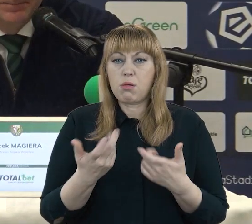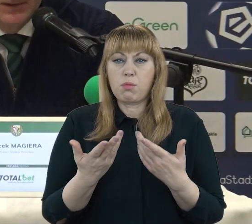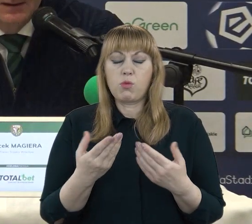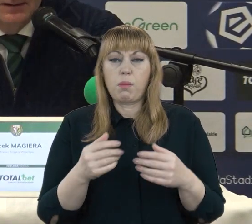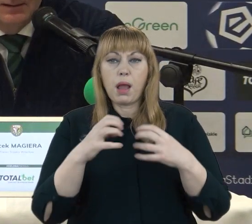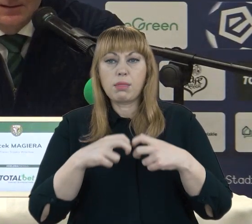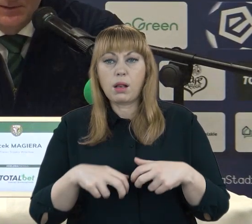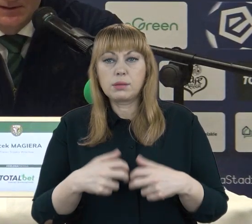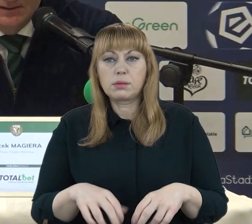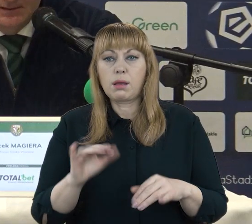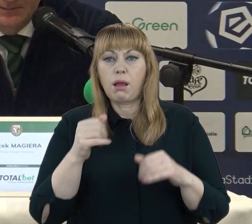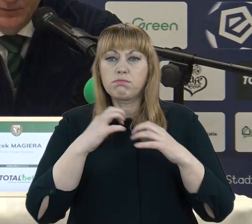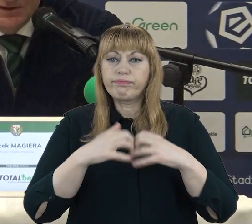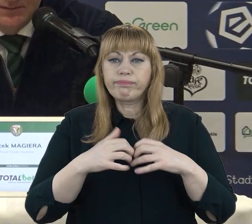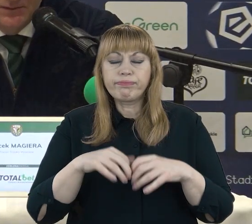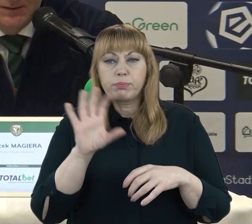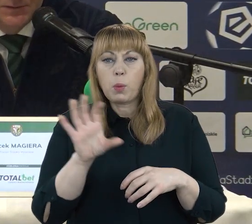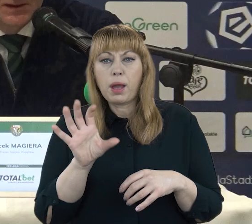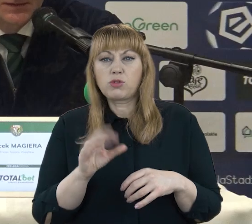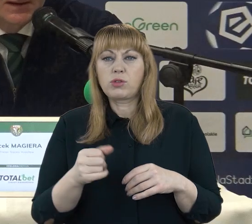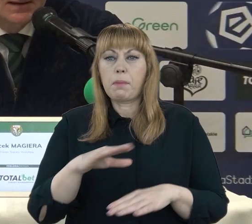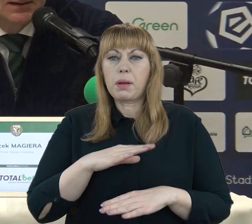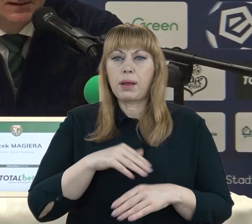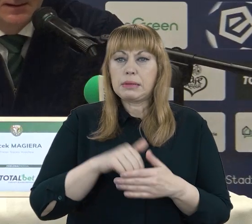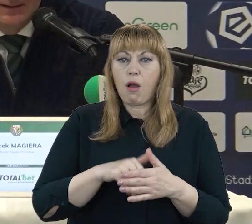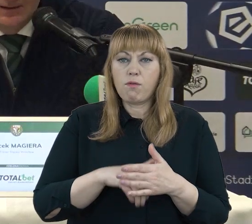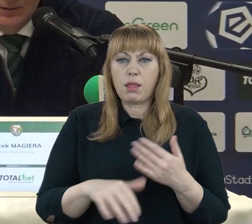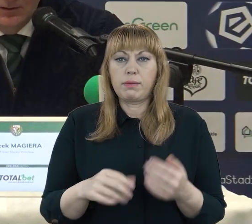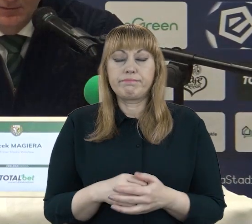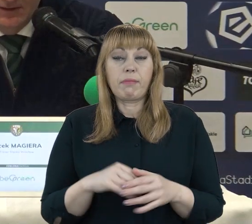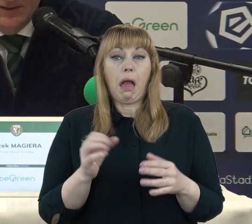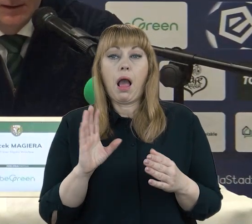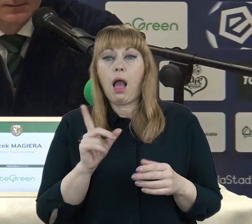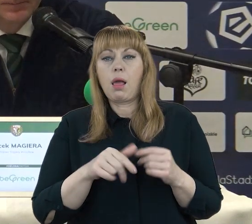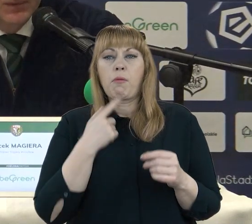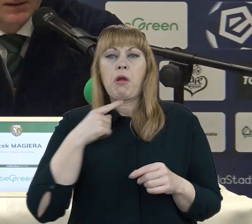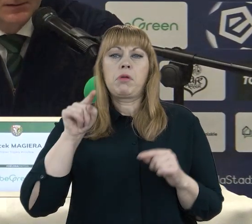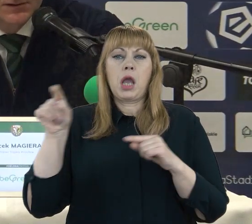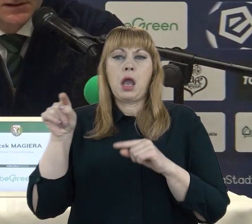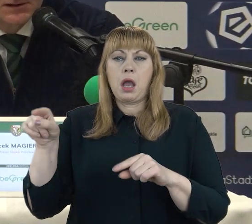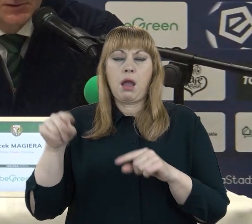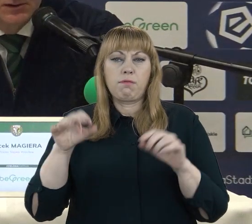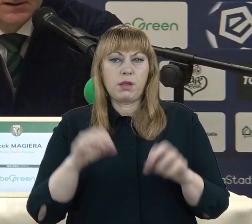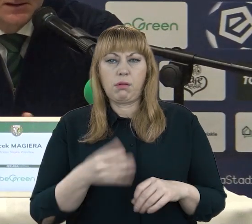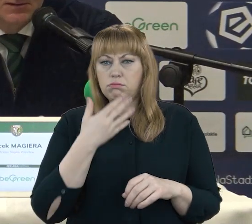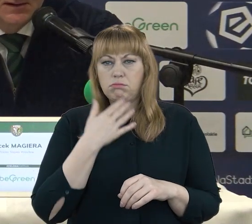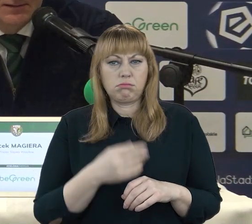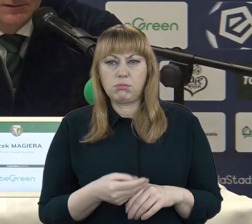zbyt proste by było, jakbyśmy teraz wskazali kogokolwiek innego, tego, że straciliśmy gole. Straciła cała